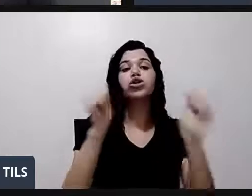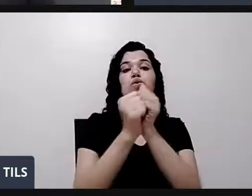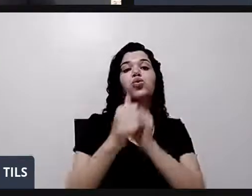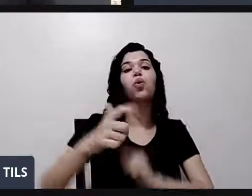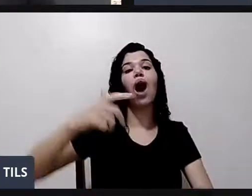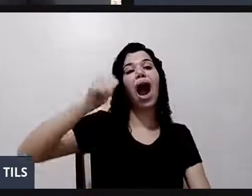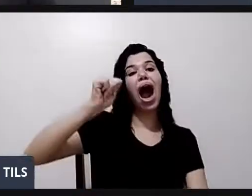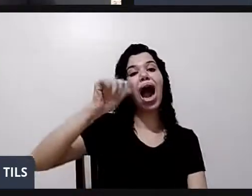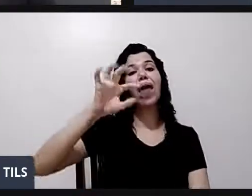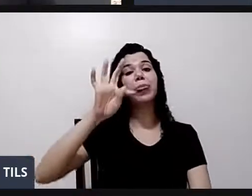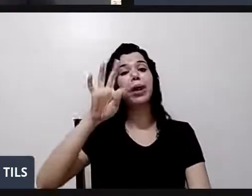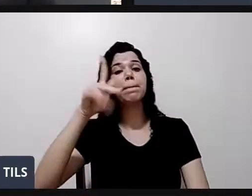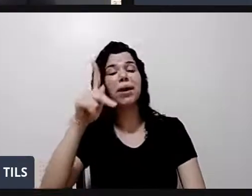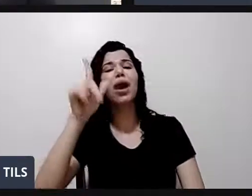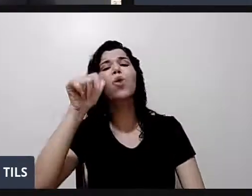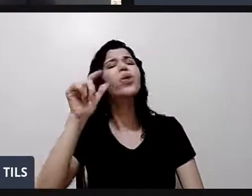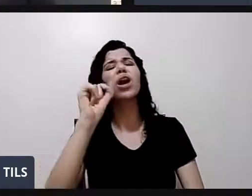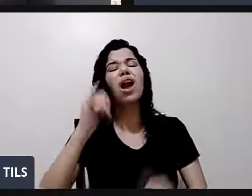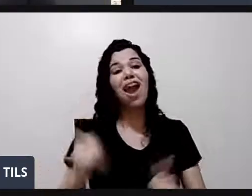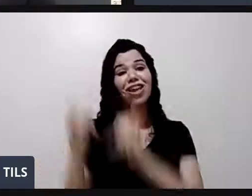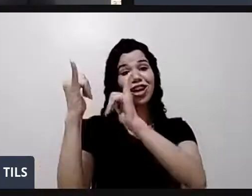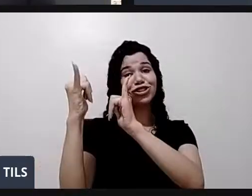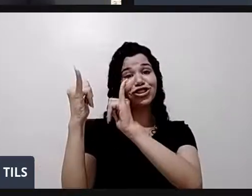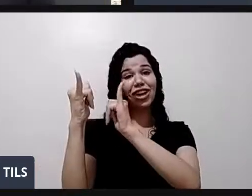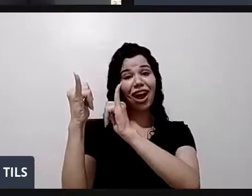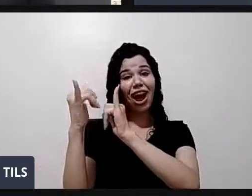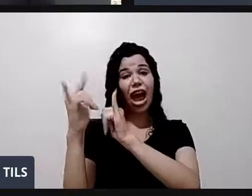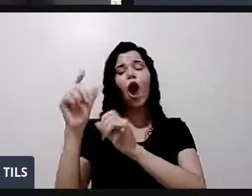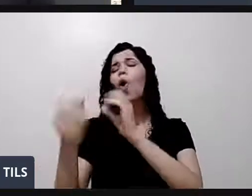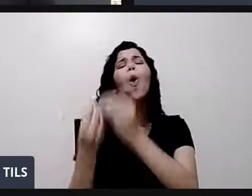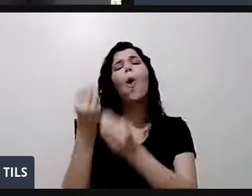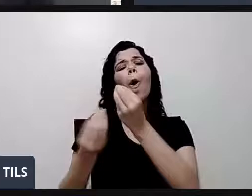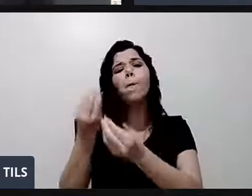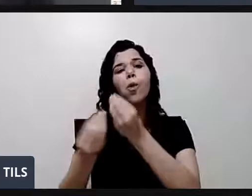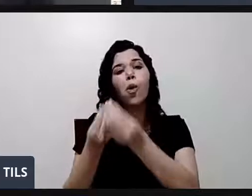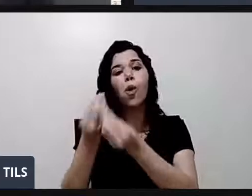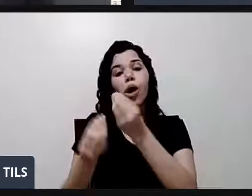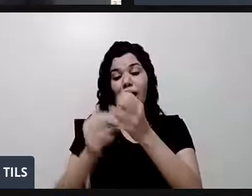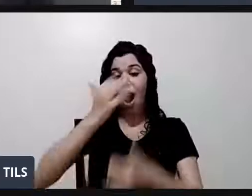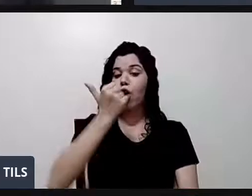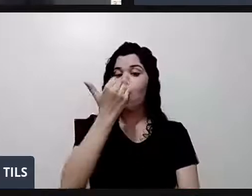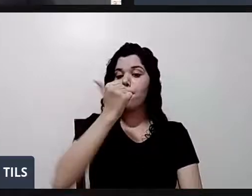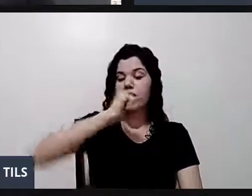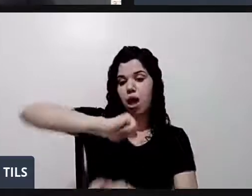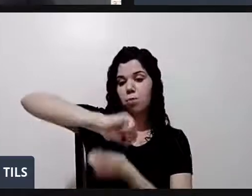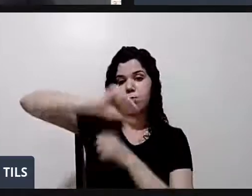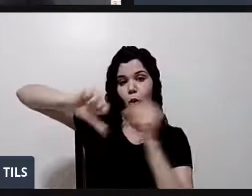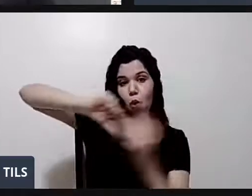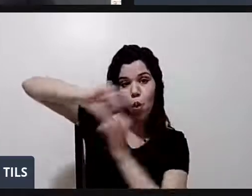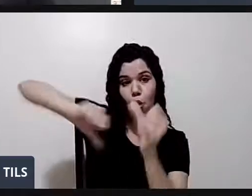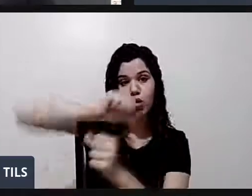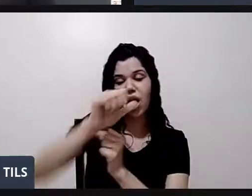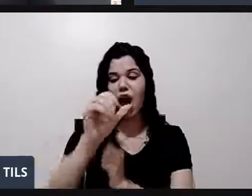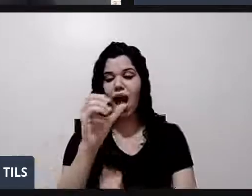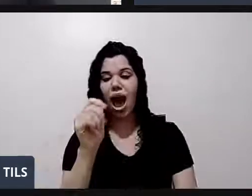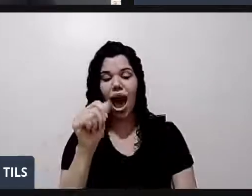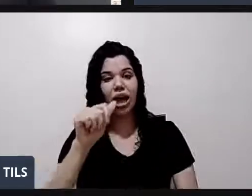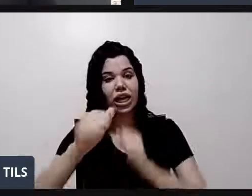energia. É energia que vem da comida e do oxigênio. E que as células nos ofertam